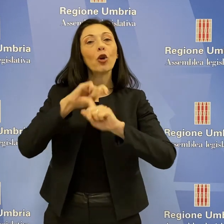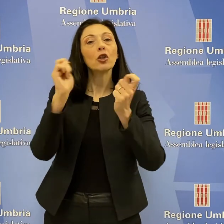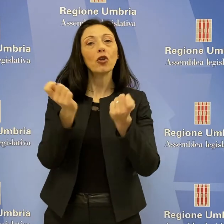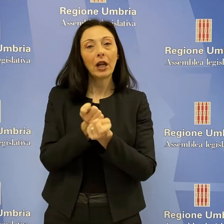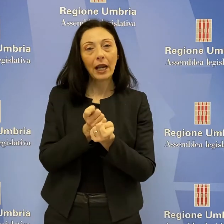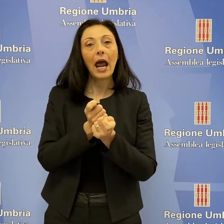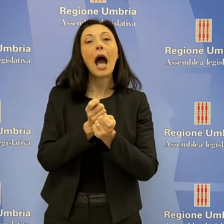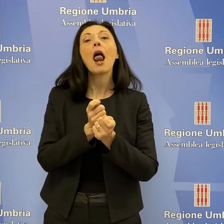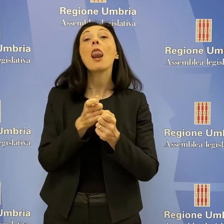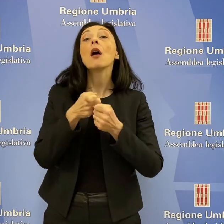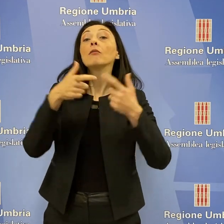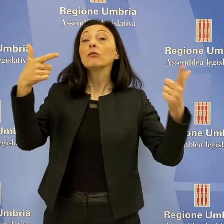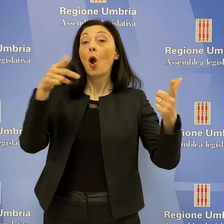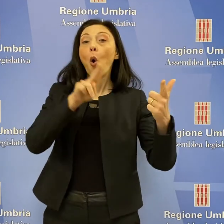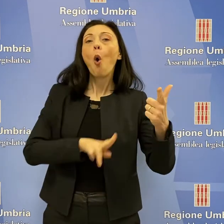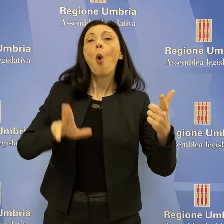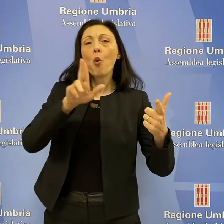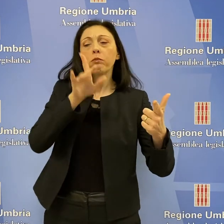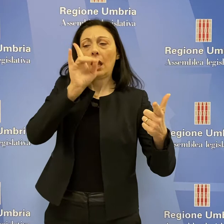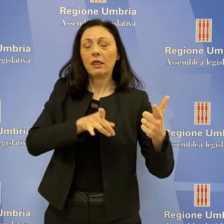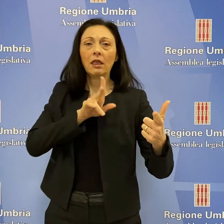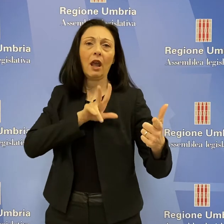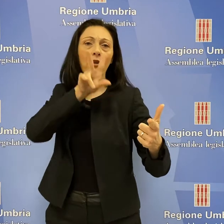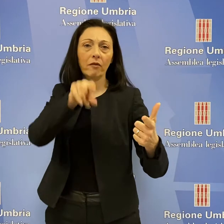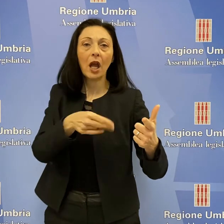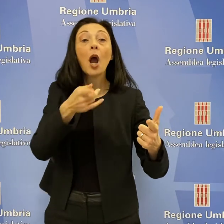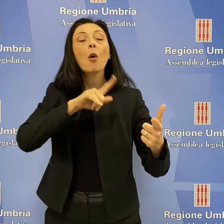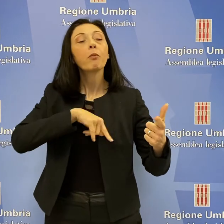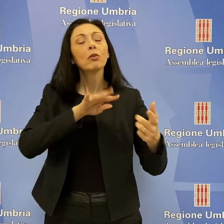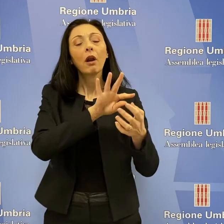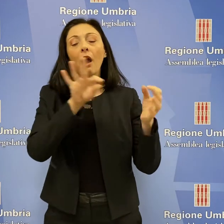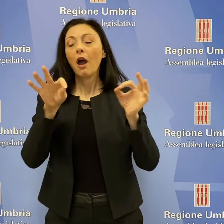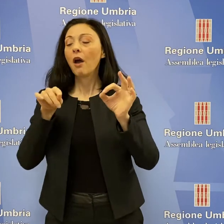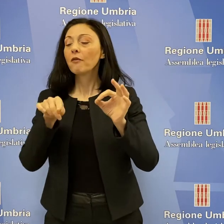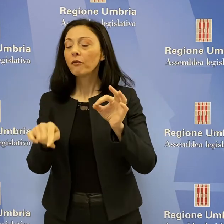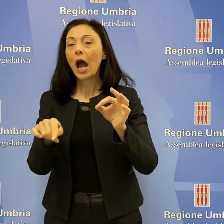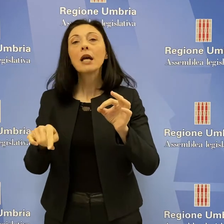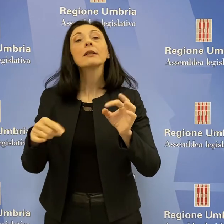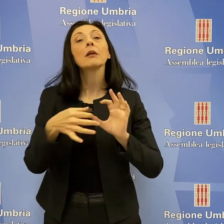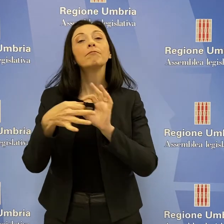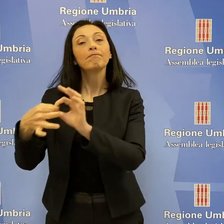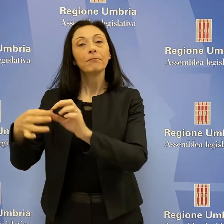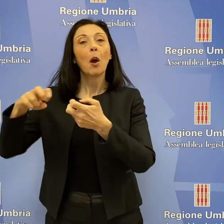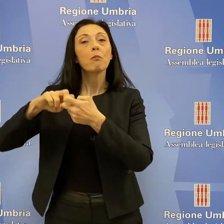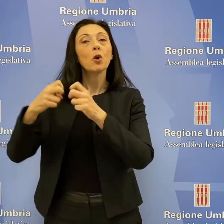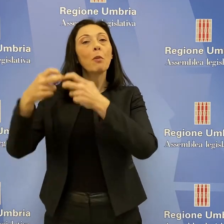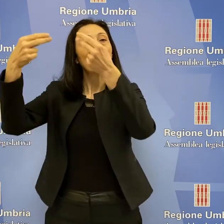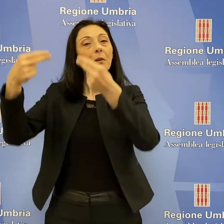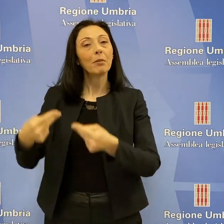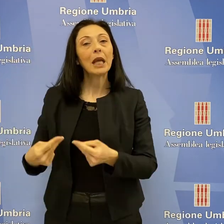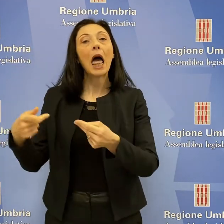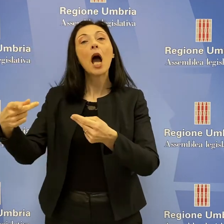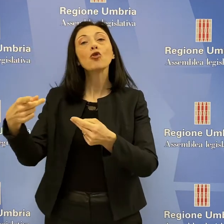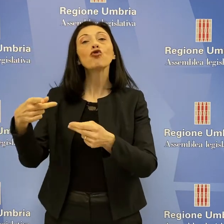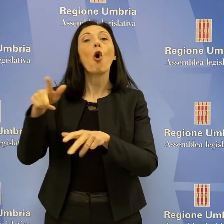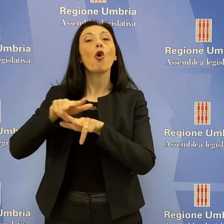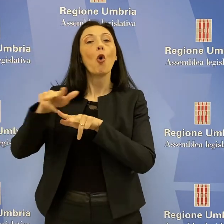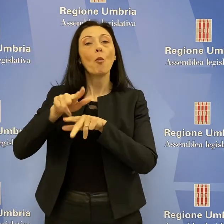Umbria, sulle dichiarazioni della Presidente stessa in merito ai problemi di bilancio della Comune di Montefalco e sulle parere dell'ANAC